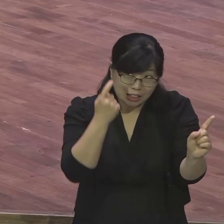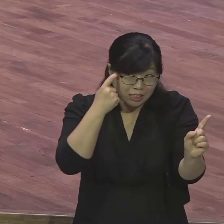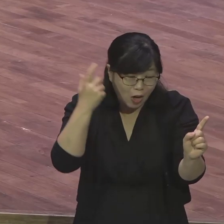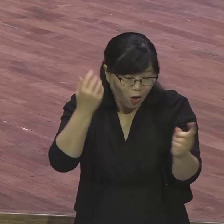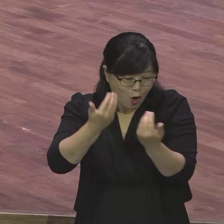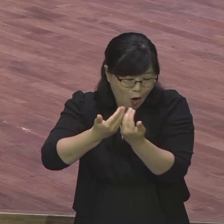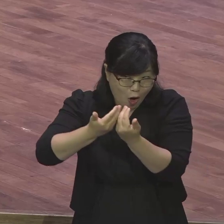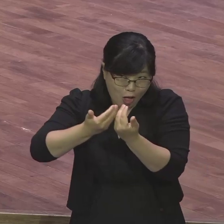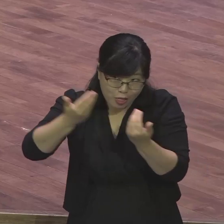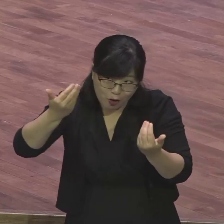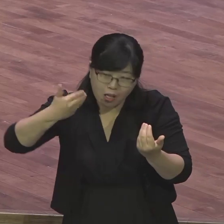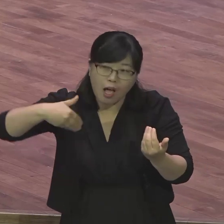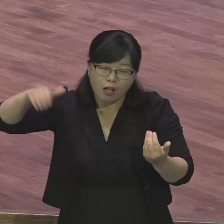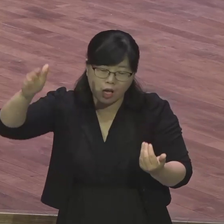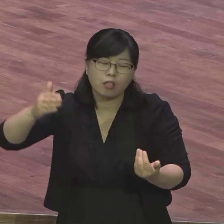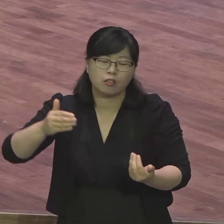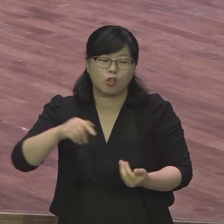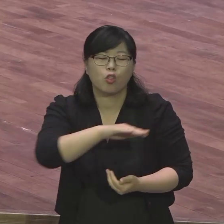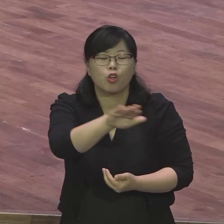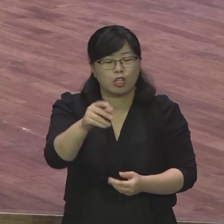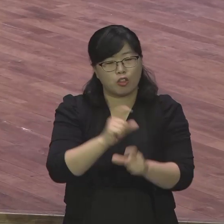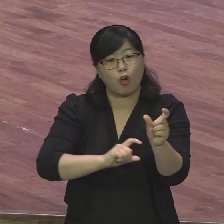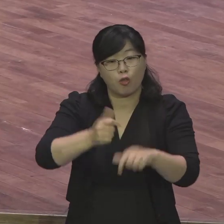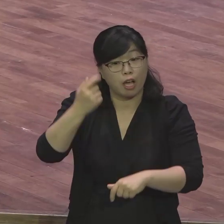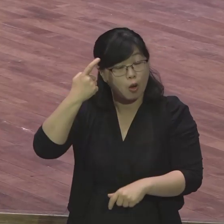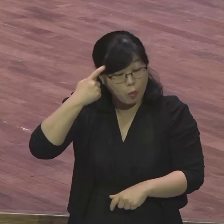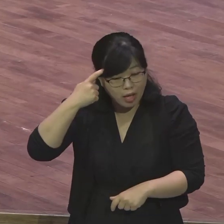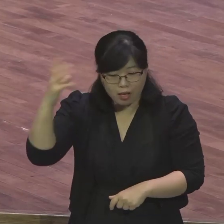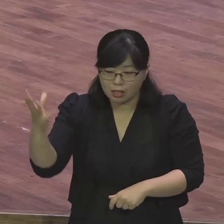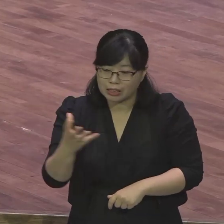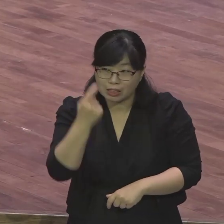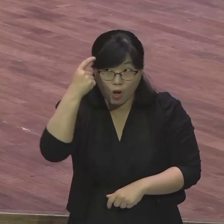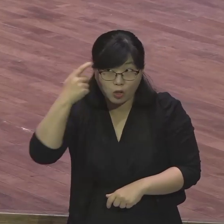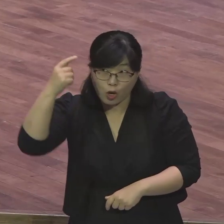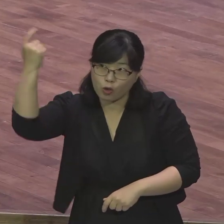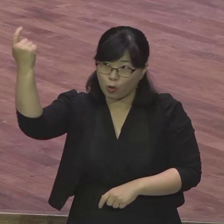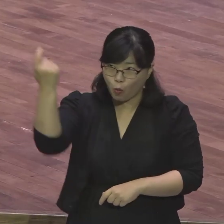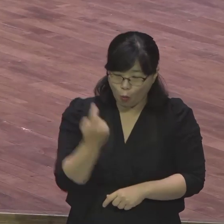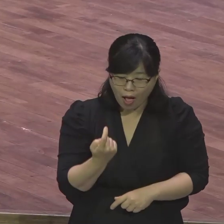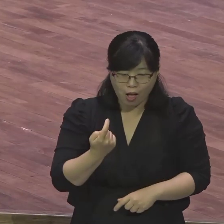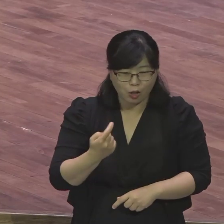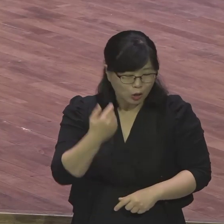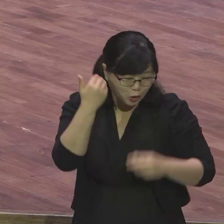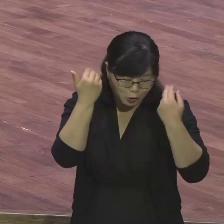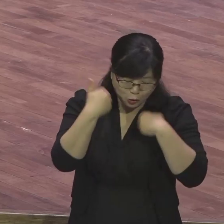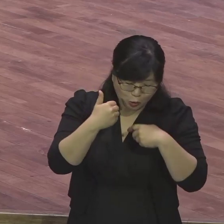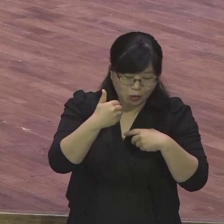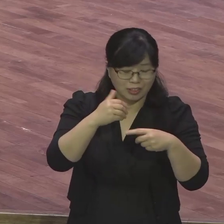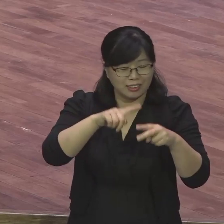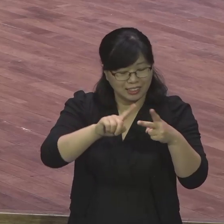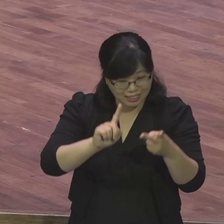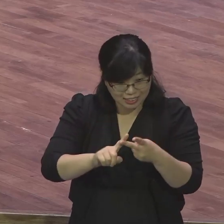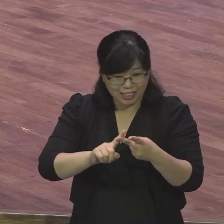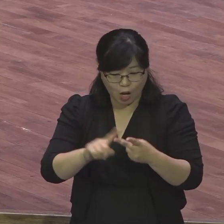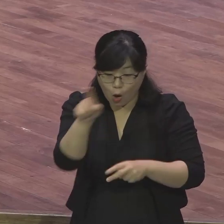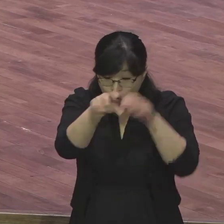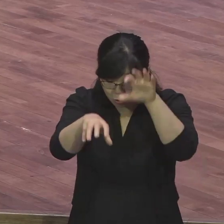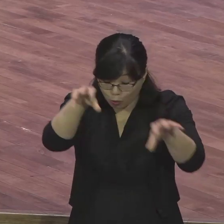하게 될 것이다. 그래서 성령 시대가 된 거예요. 아멘 성령 시대에 여러분이 살고